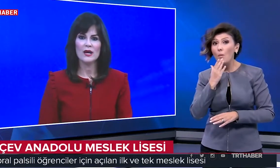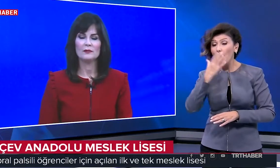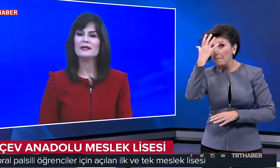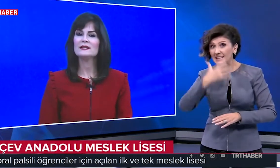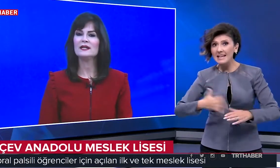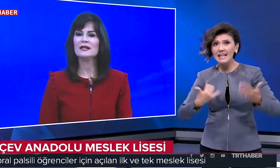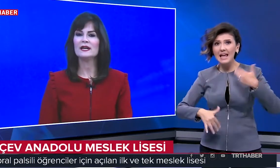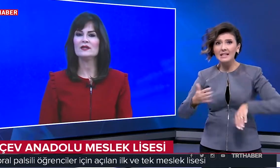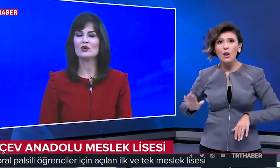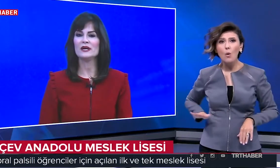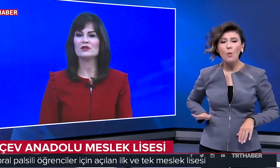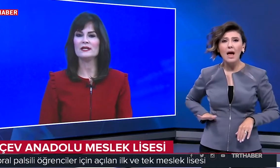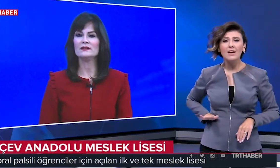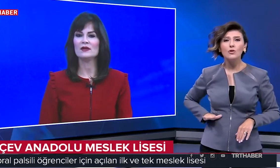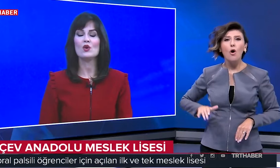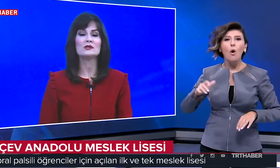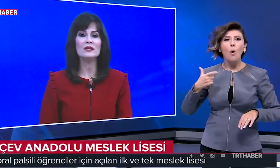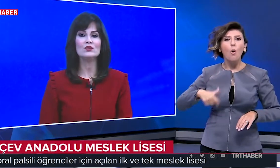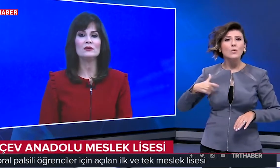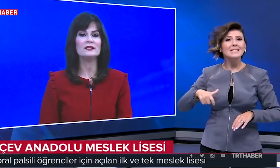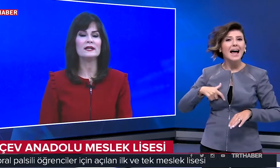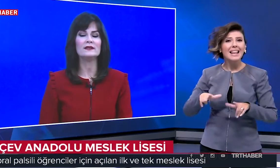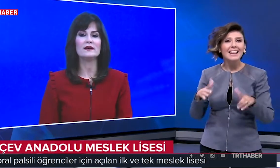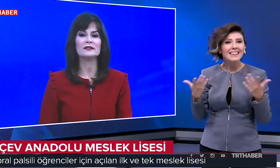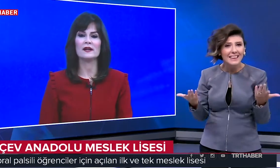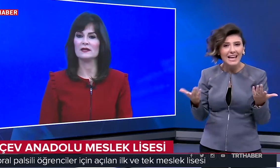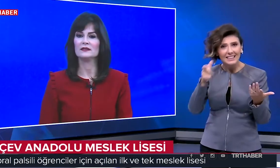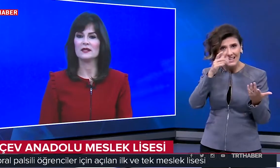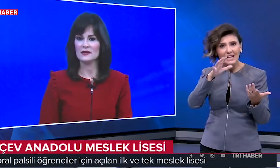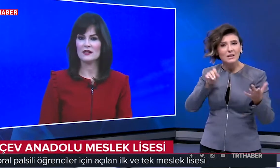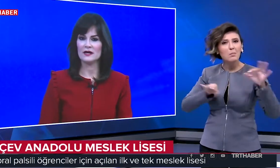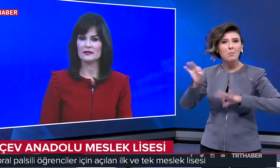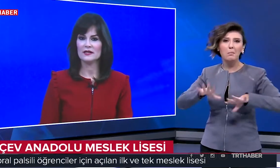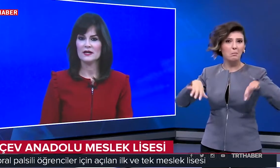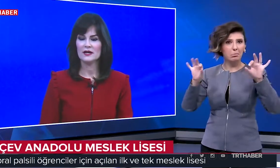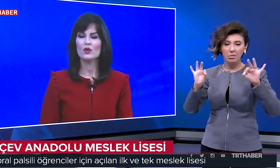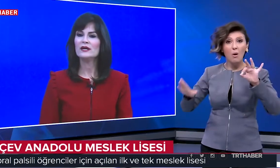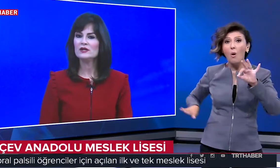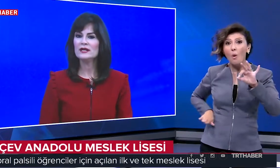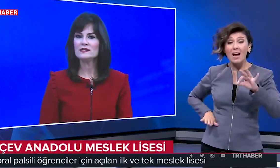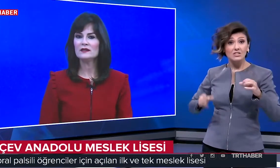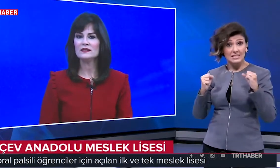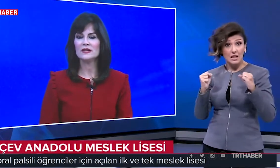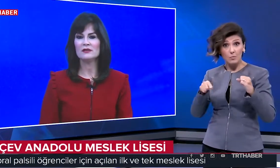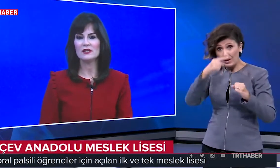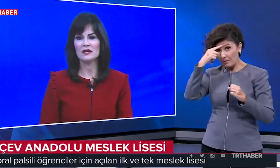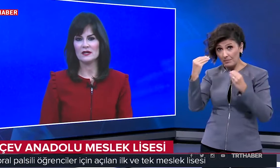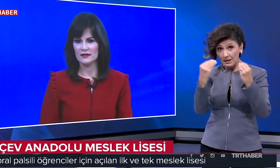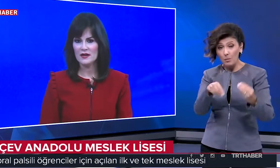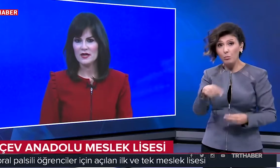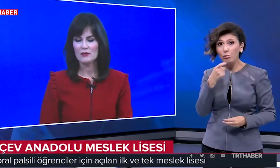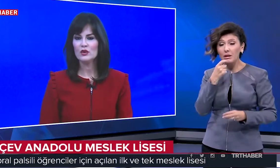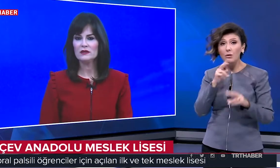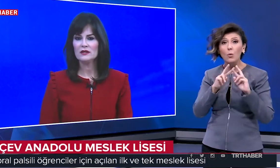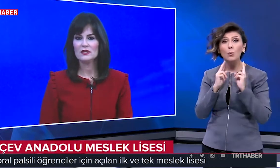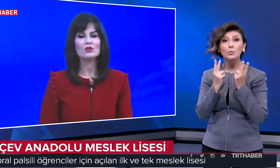bedensel engelli öğrencilerin özel durumları dikkate alınarak tasarlandı. Öğrencilere sağladığı imkanlarla da